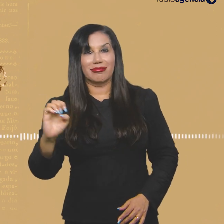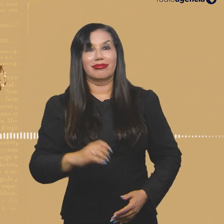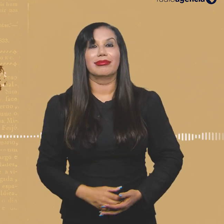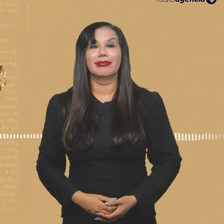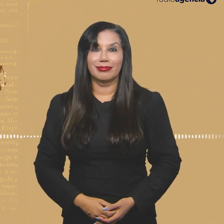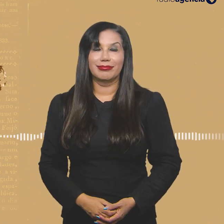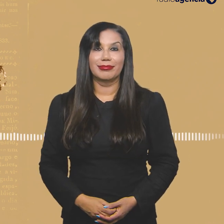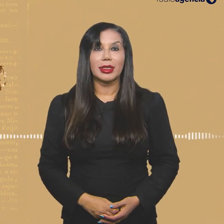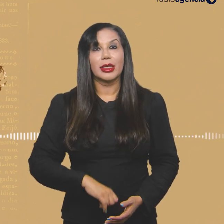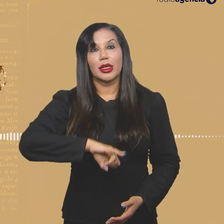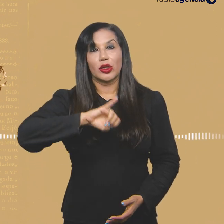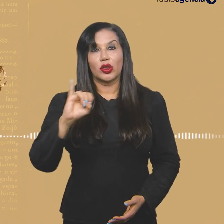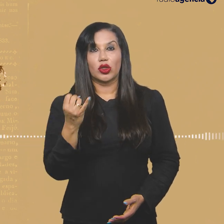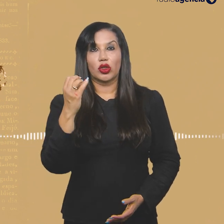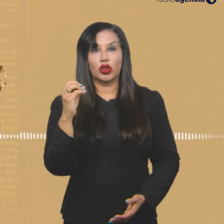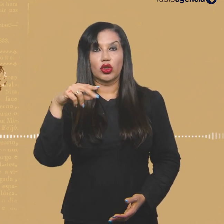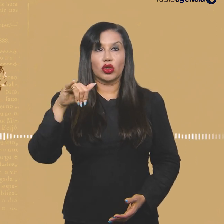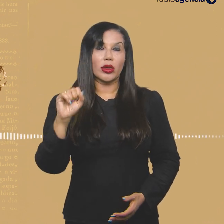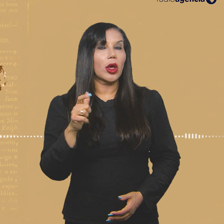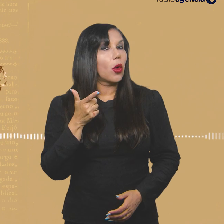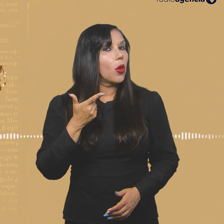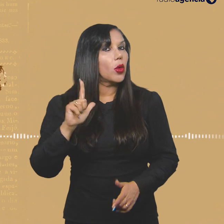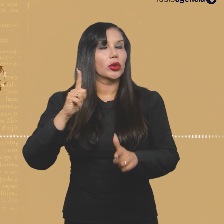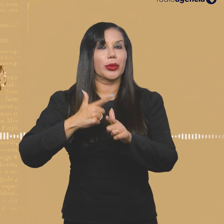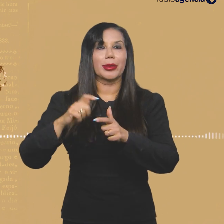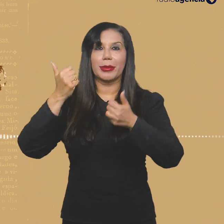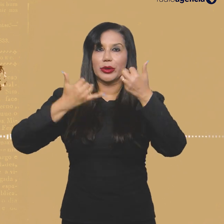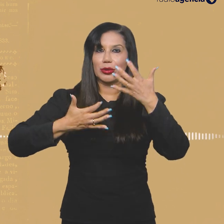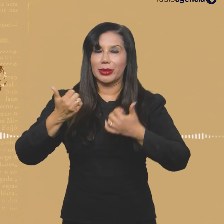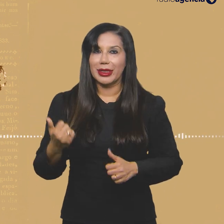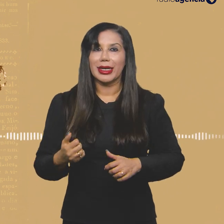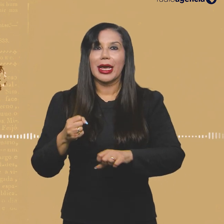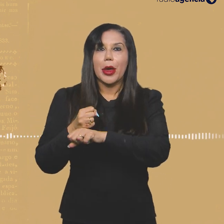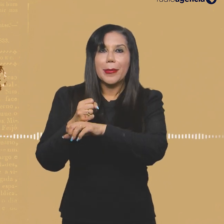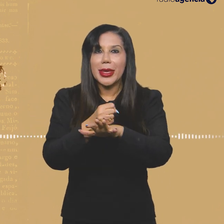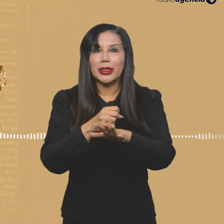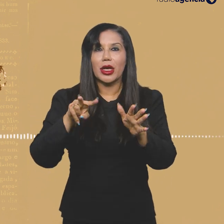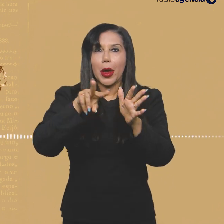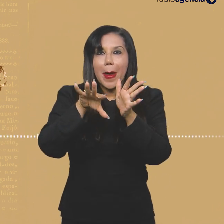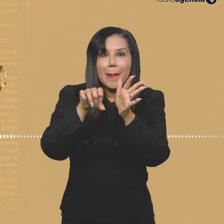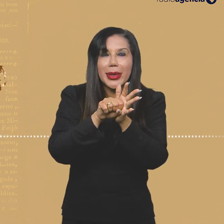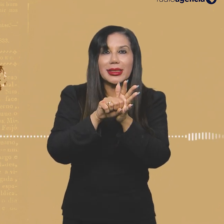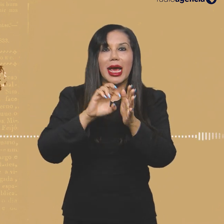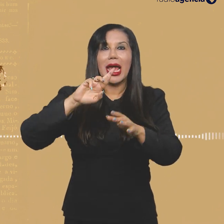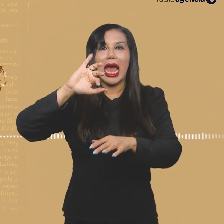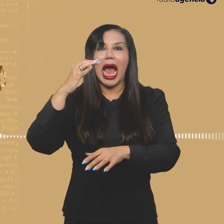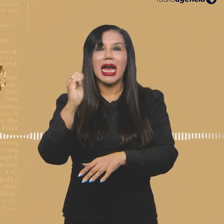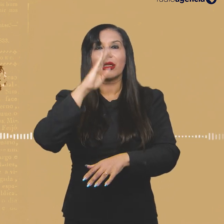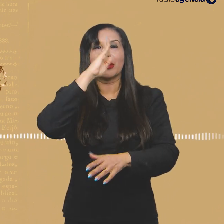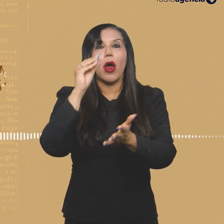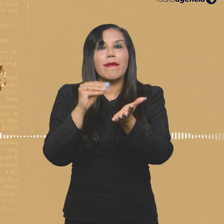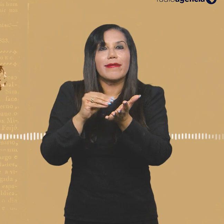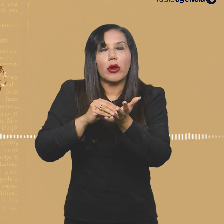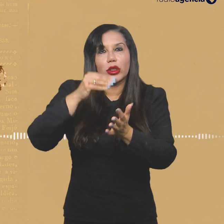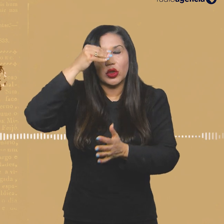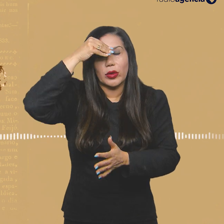IBGE. Para Jonas Pinheiro, outro problema quando se fala em mídia e raça no Brasil é a falta de conhecimento a